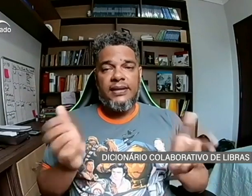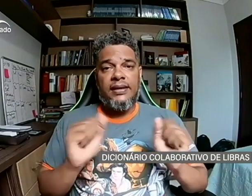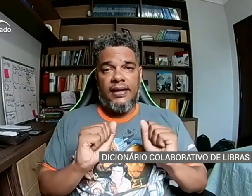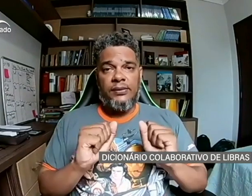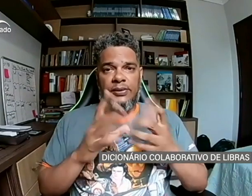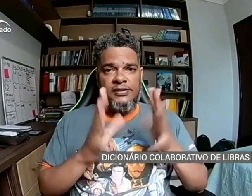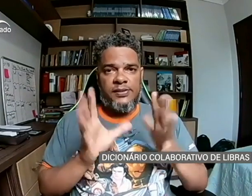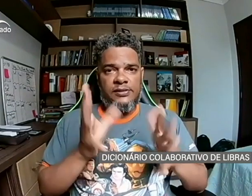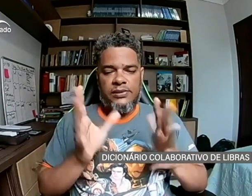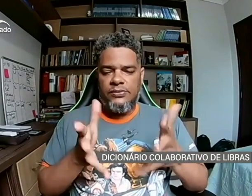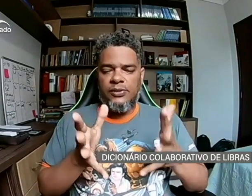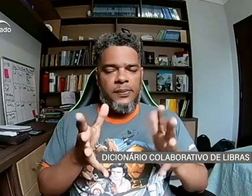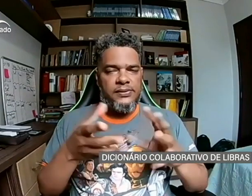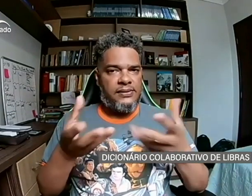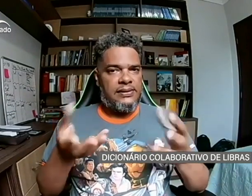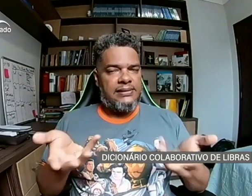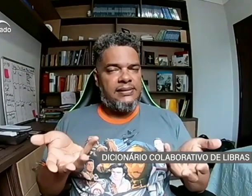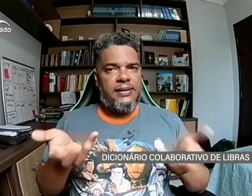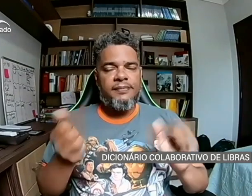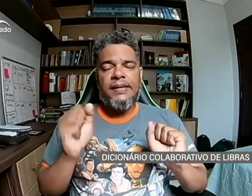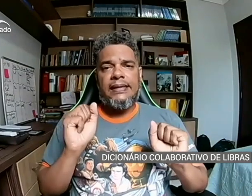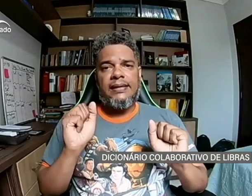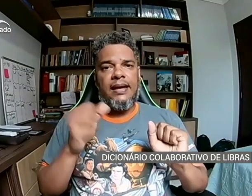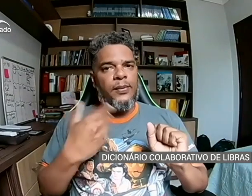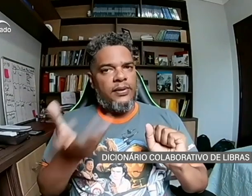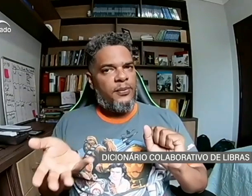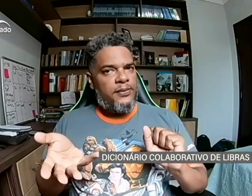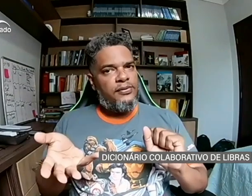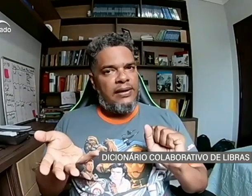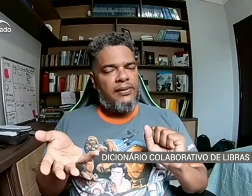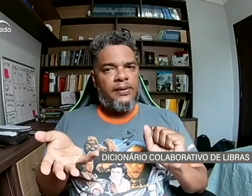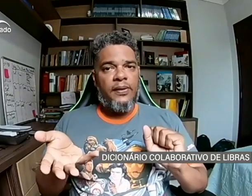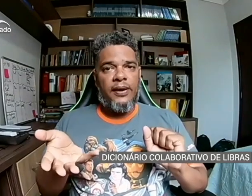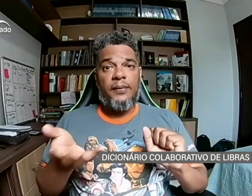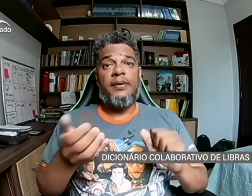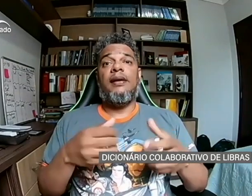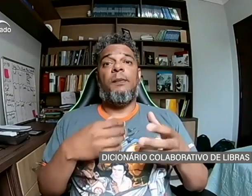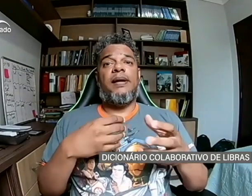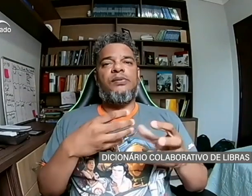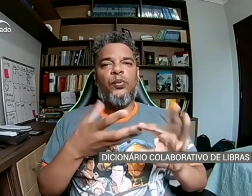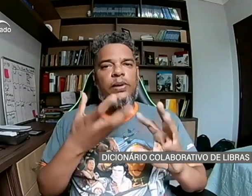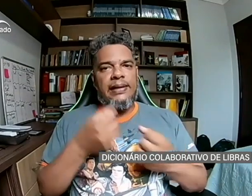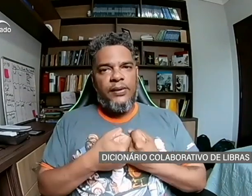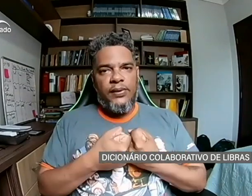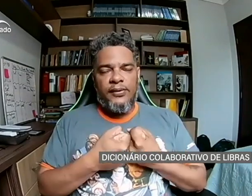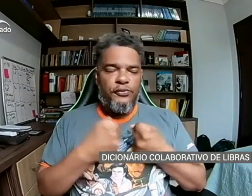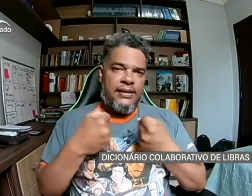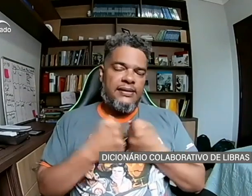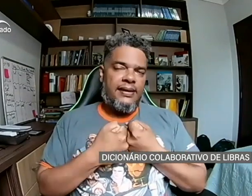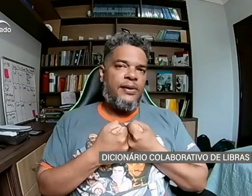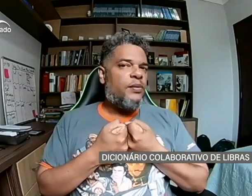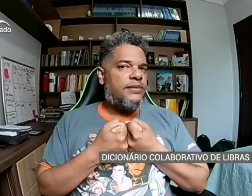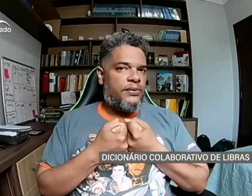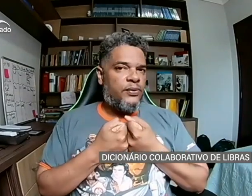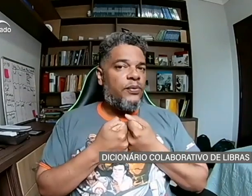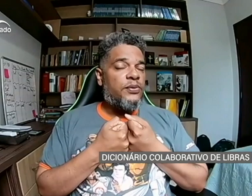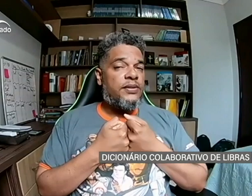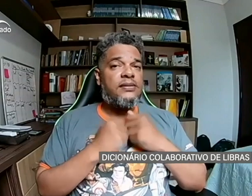Eu tenho as minhas mãos que eu posso sinalizar e a boca que eu posso falar, ela é em oral. Mas em língua vai entrar em contato com outras. São